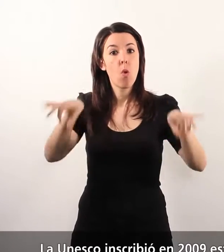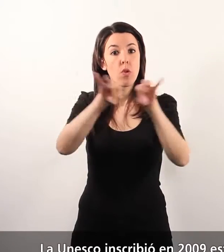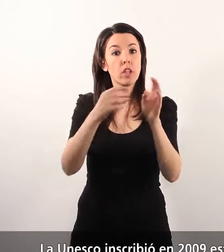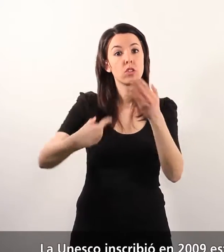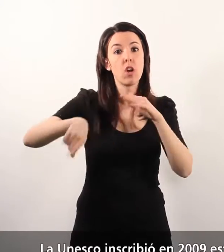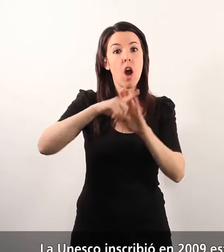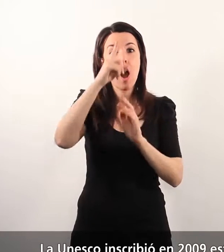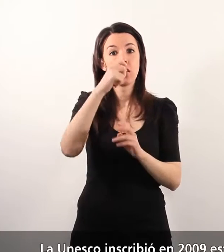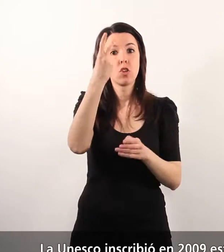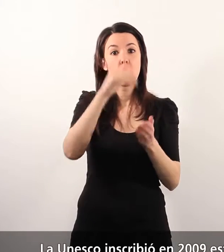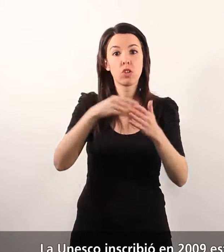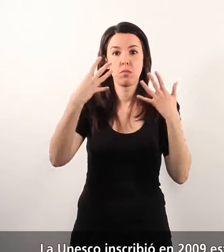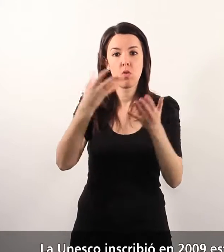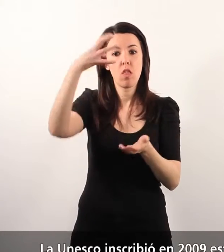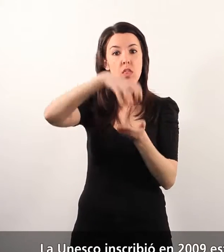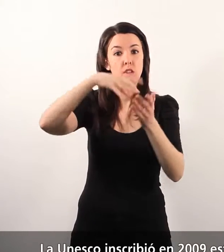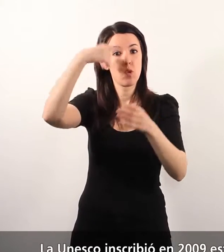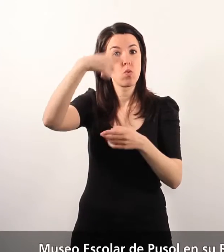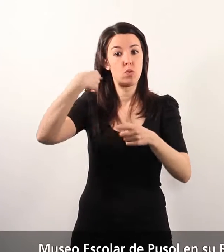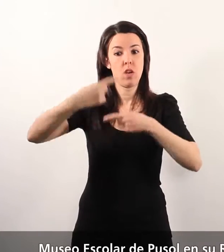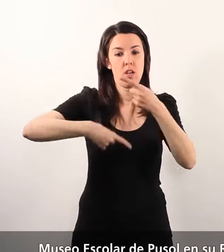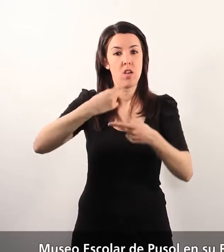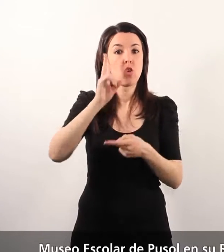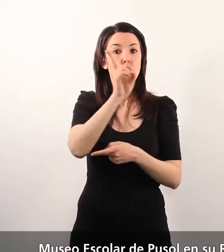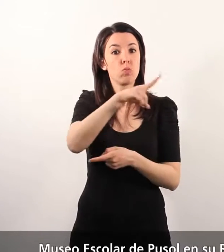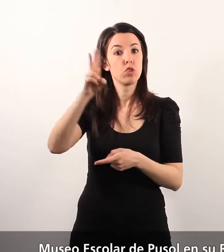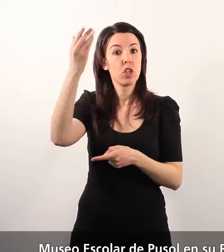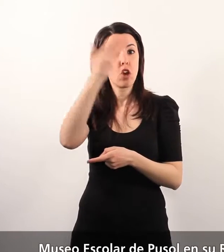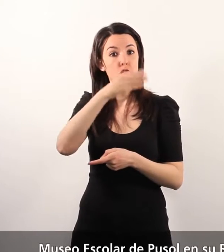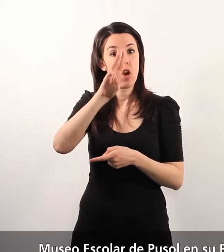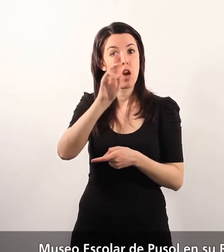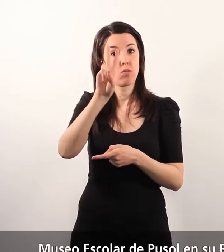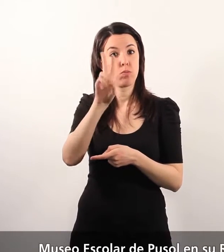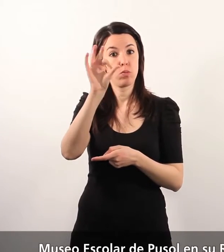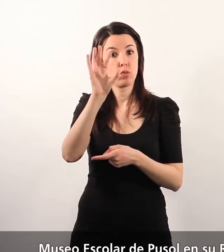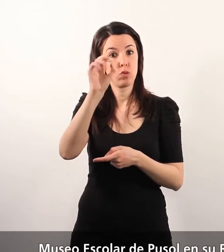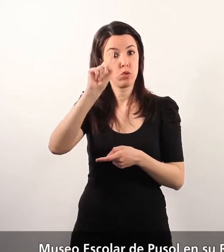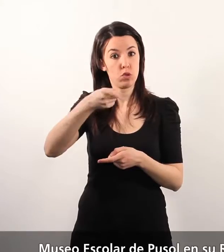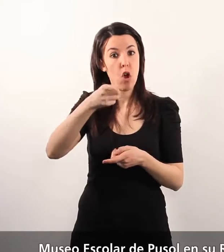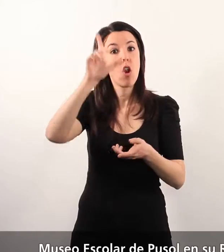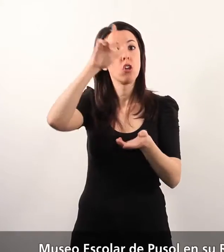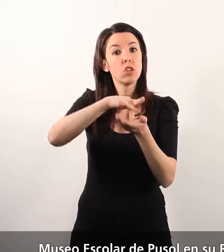2009 este Centro de Cultura Tradicional Museo Escolar de Pusol en su registro de prácticas ejemplares.